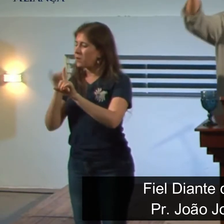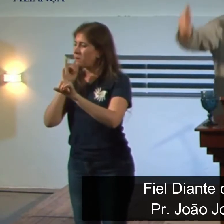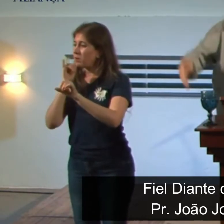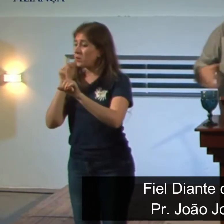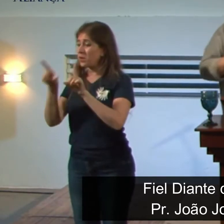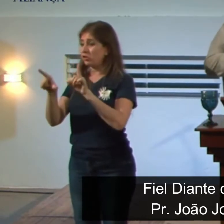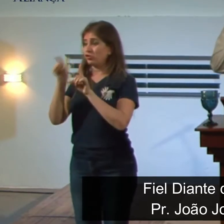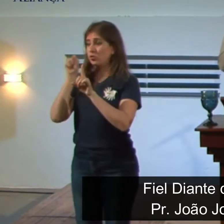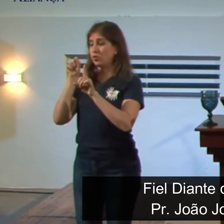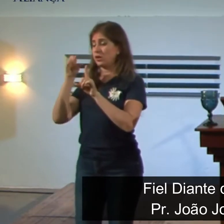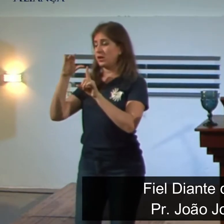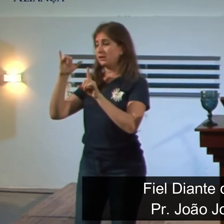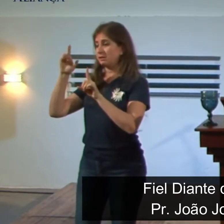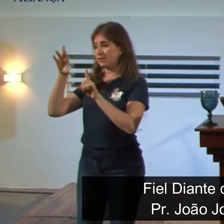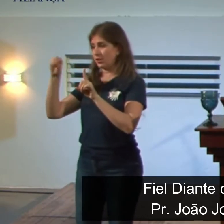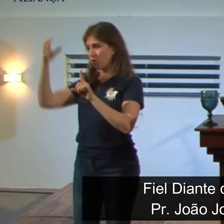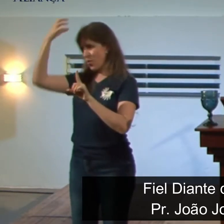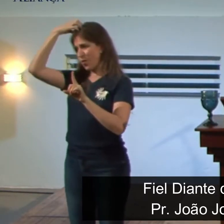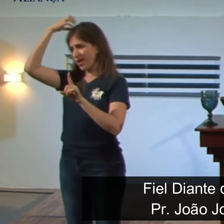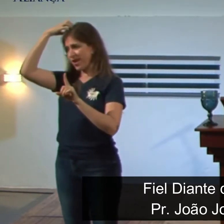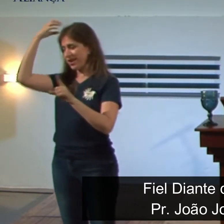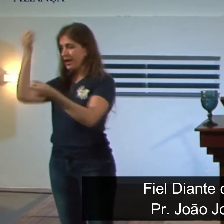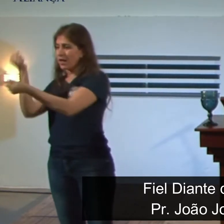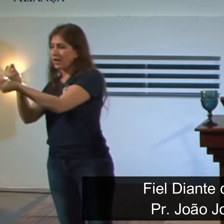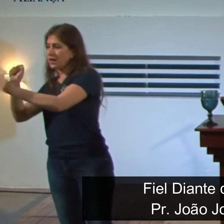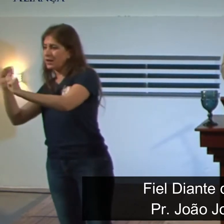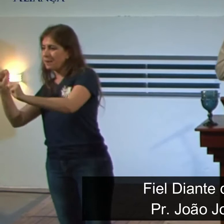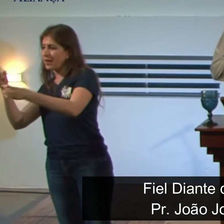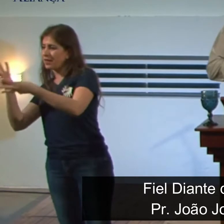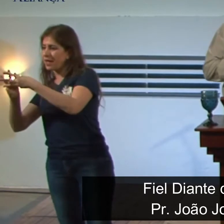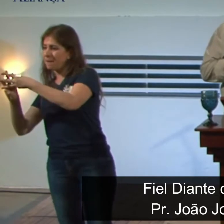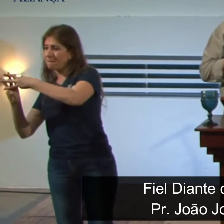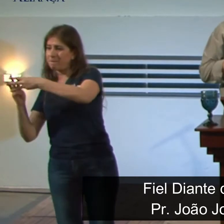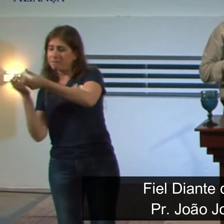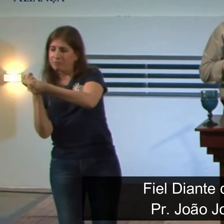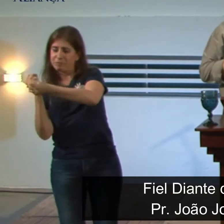decisão de Ciro em libertar o povo judeu.